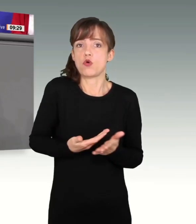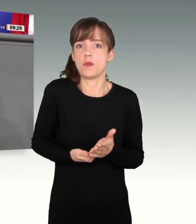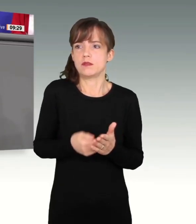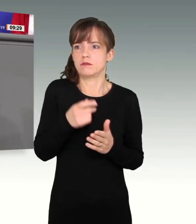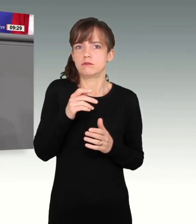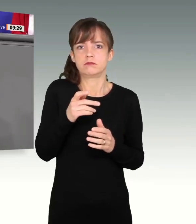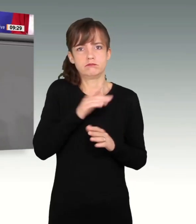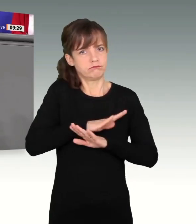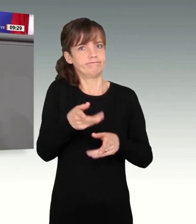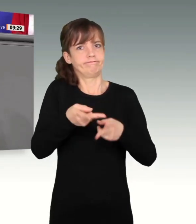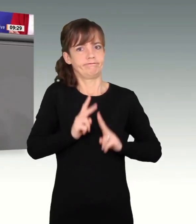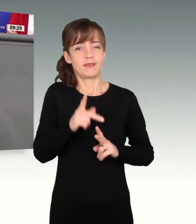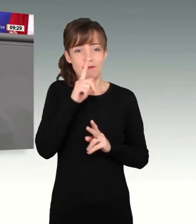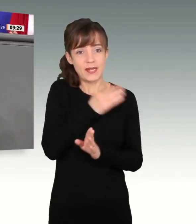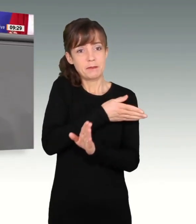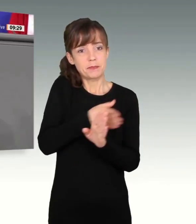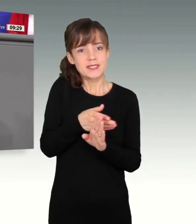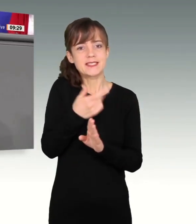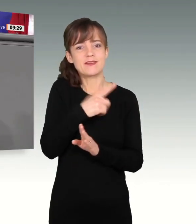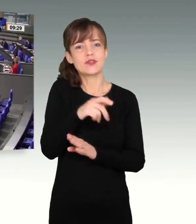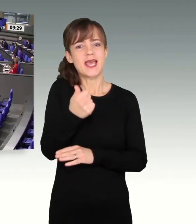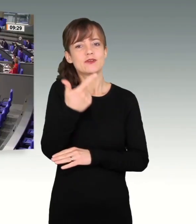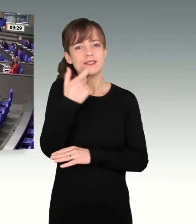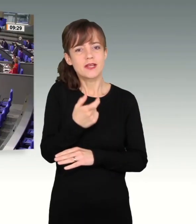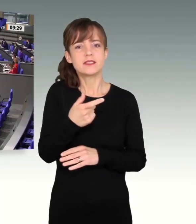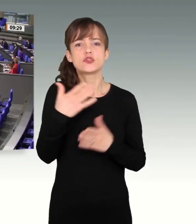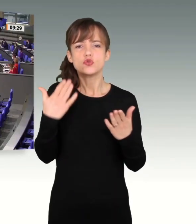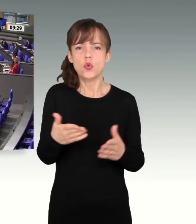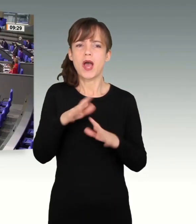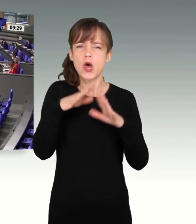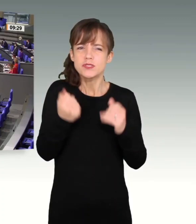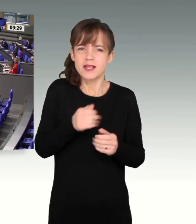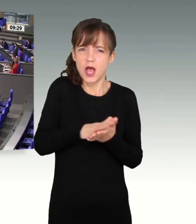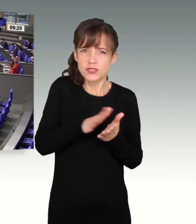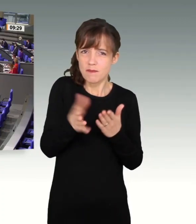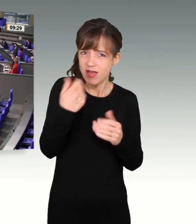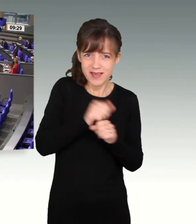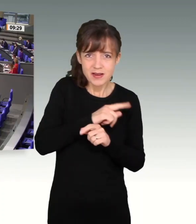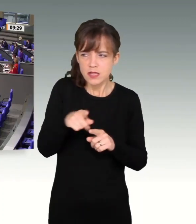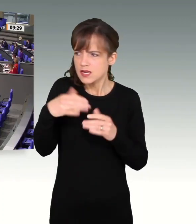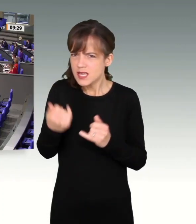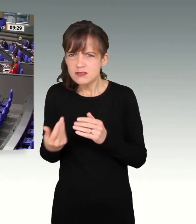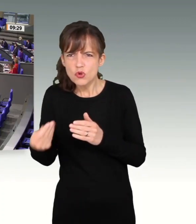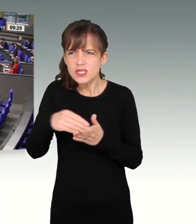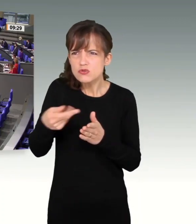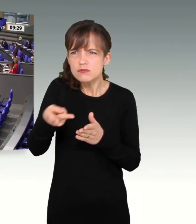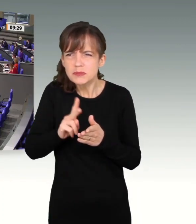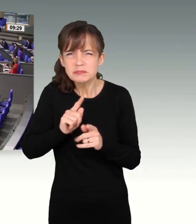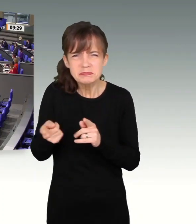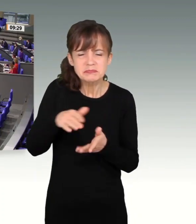es 2021 im kameralistischen Haushalt nicht mehr ausgeben können, dann dürfen Sie es nicht ausgeben. Das sind Buchungstricks. Ich komme dazu.